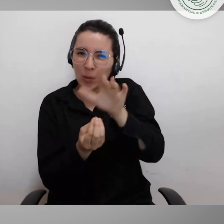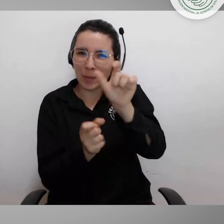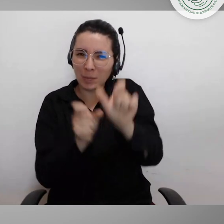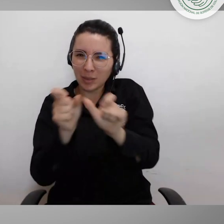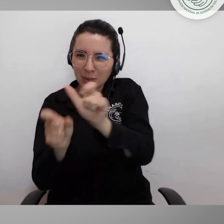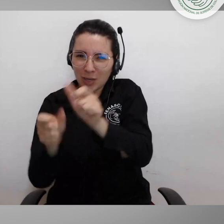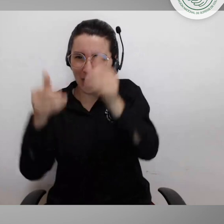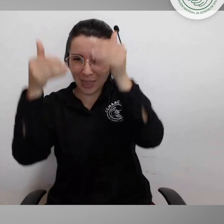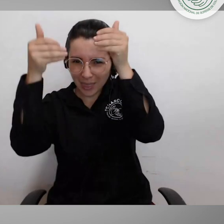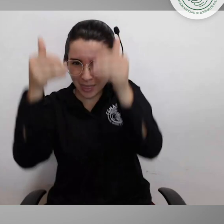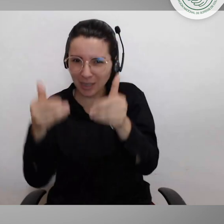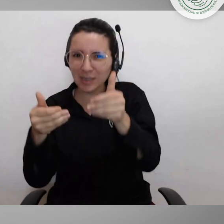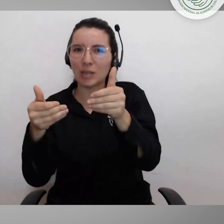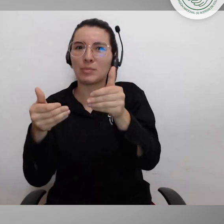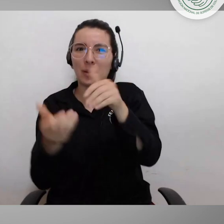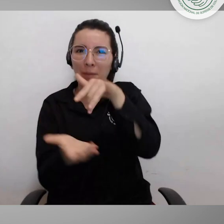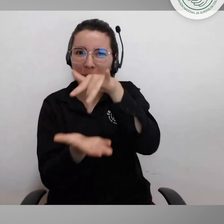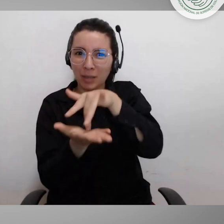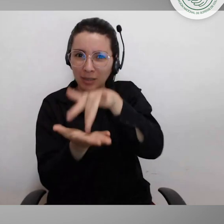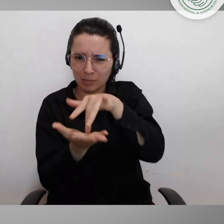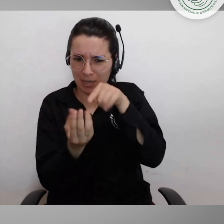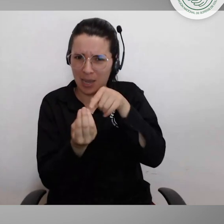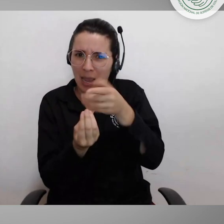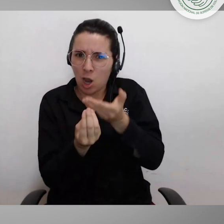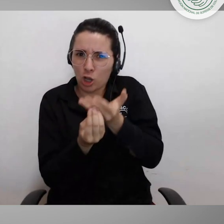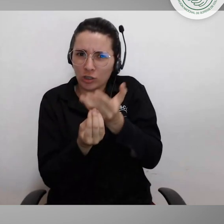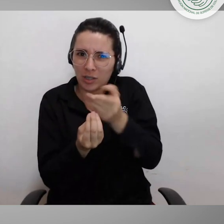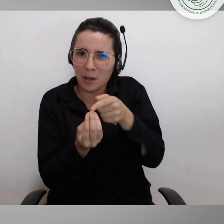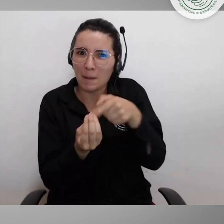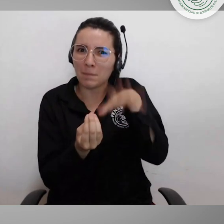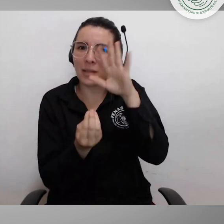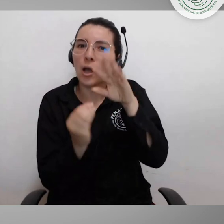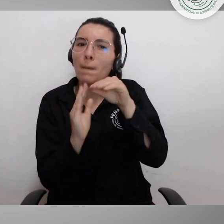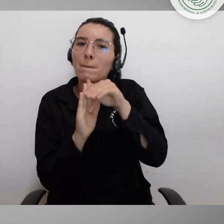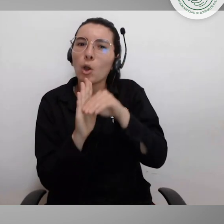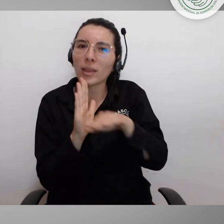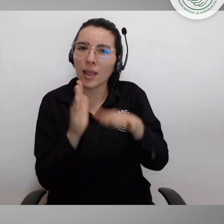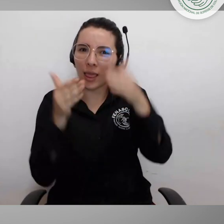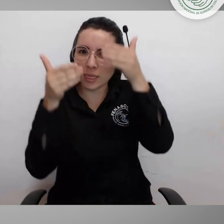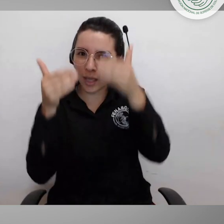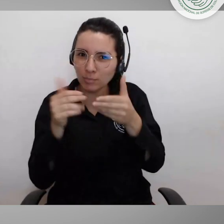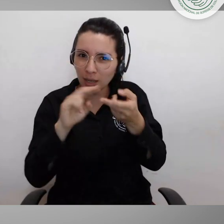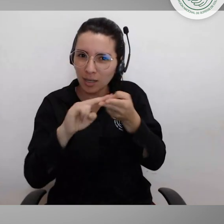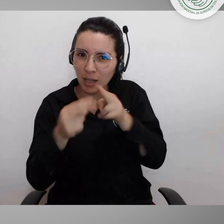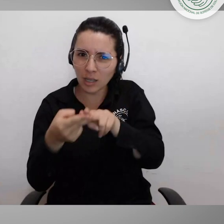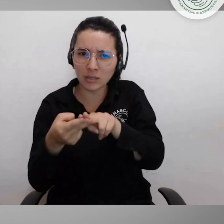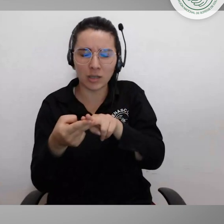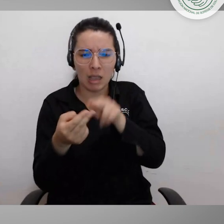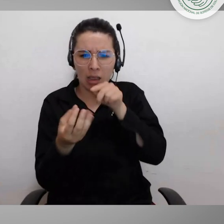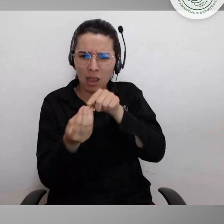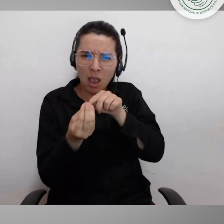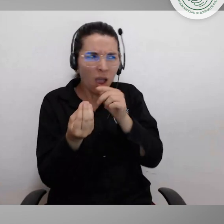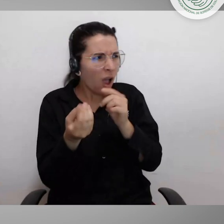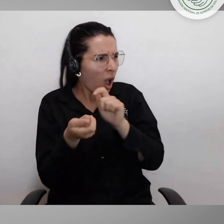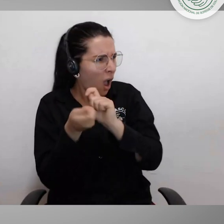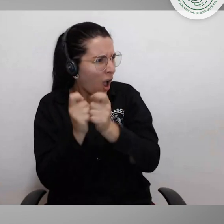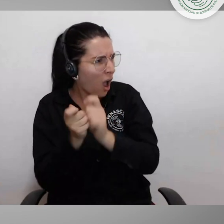va a reestructurar, la consejería que era el ente rector de la política de discapacidad,